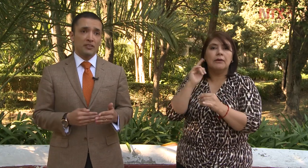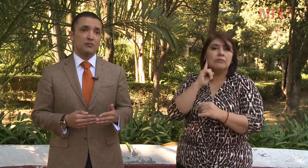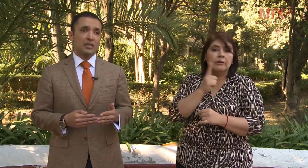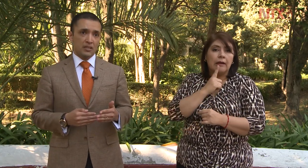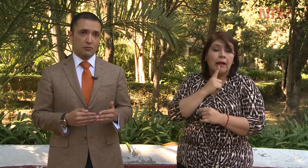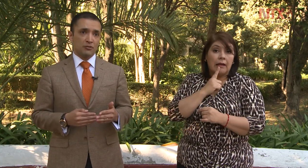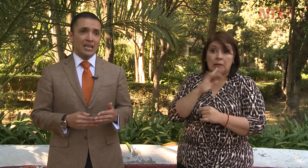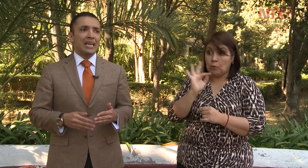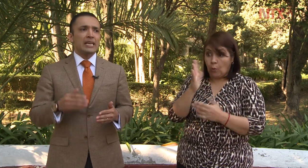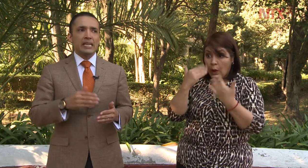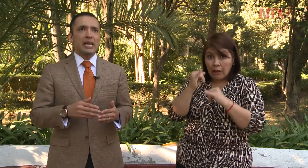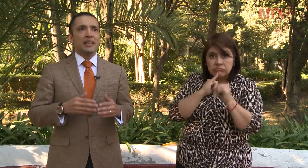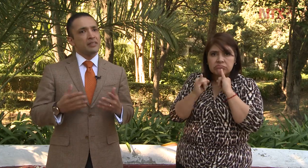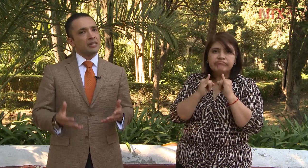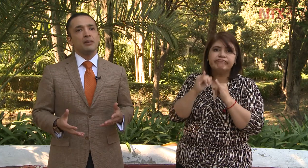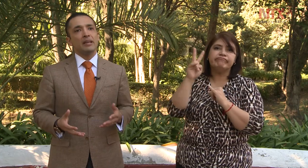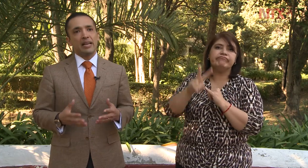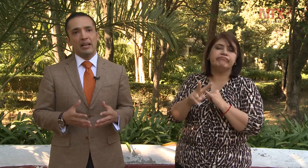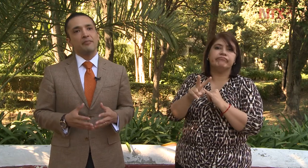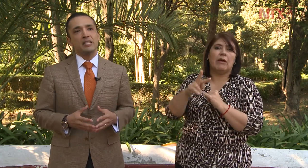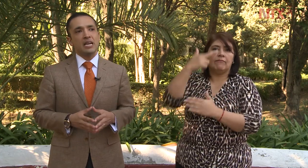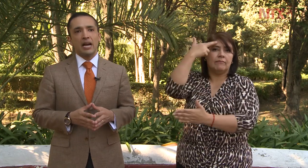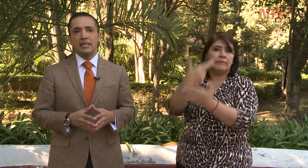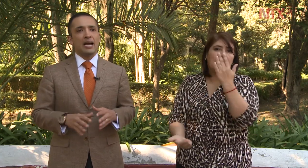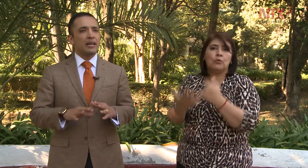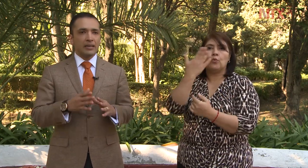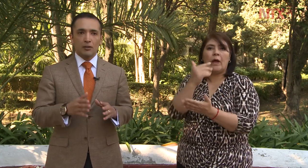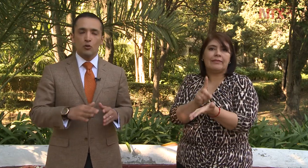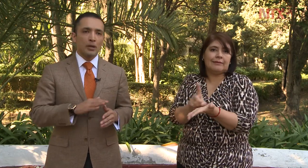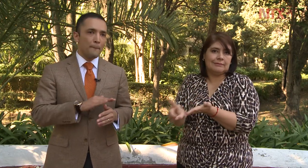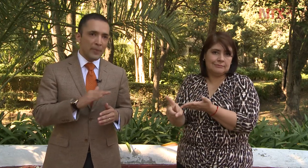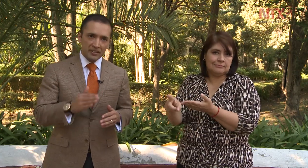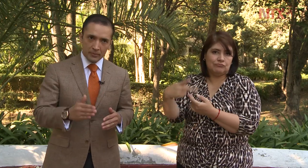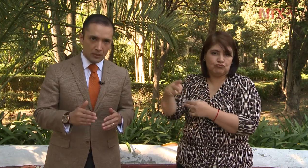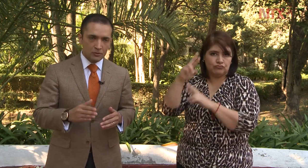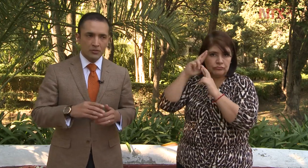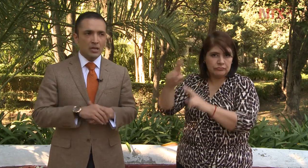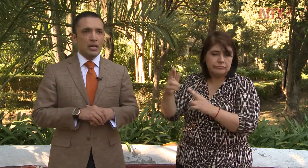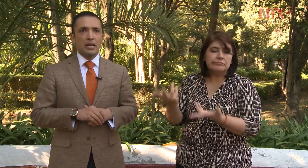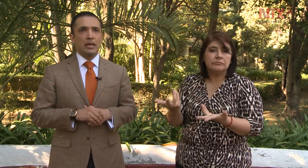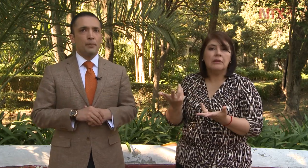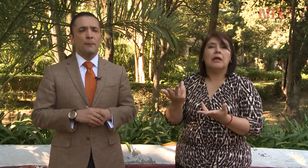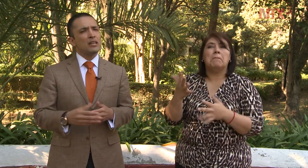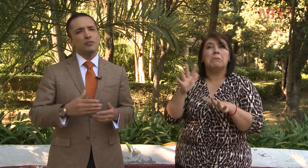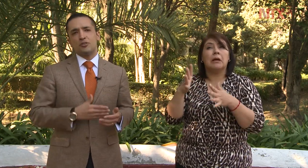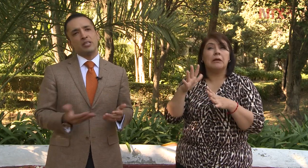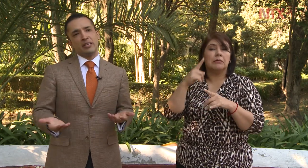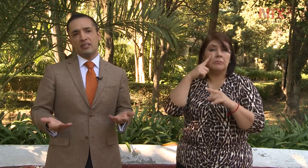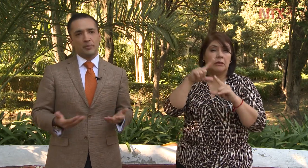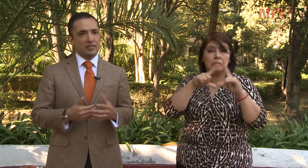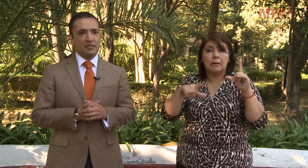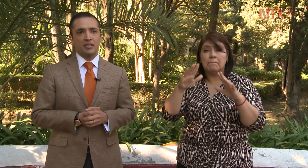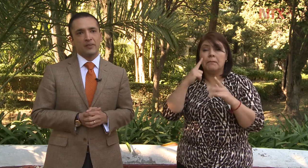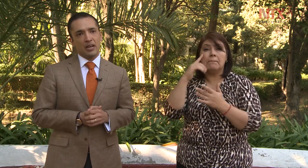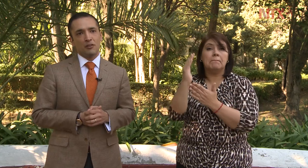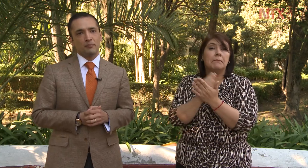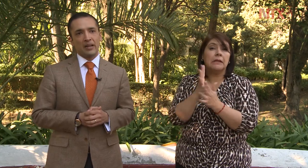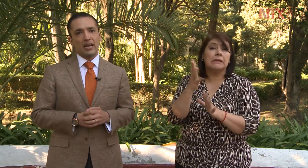de esos derechos. Y es increíble que a la fecha haya alrededor, más o menos, menos de 80 intérpretes certificados para